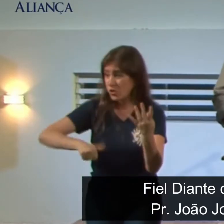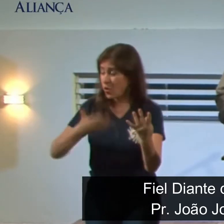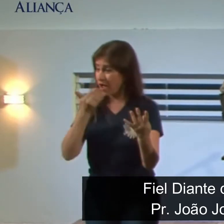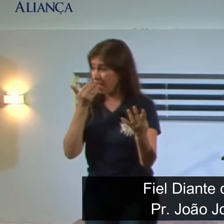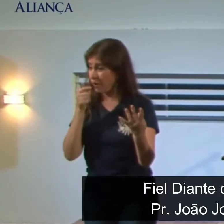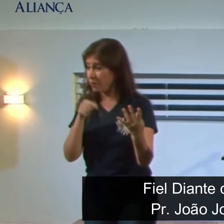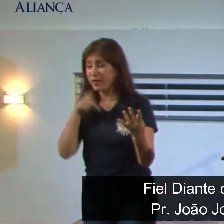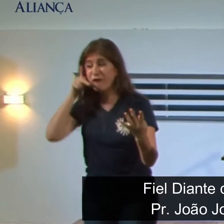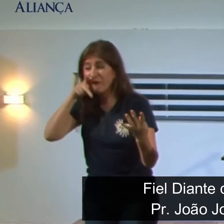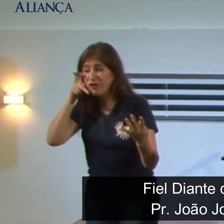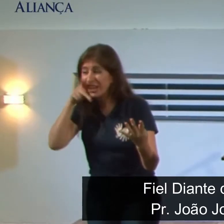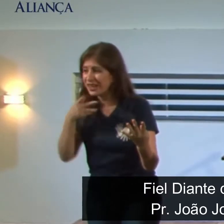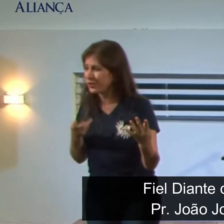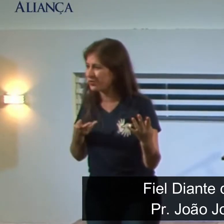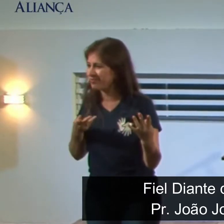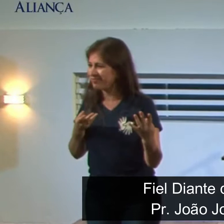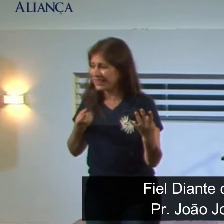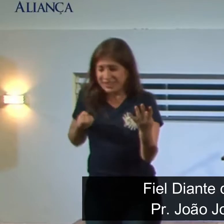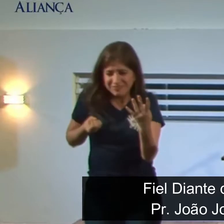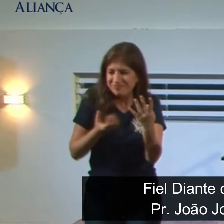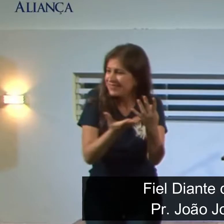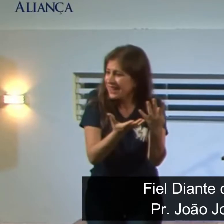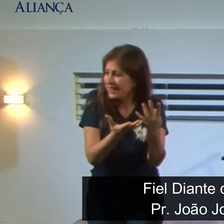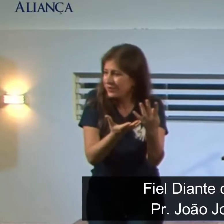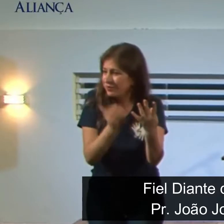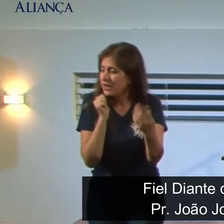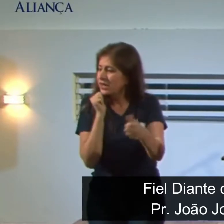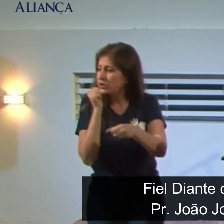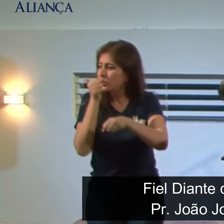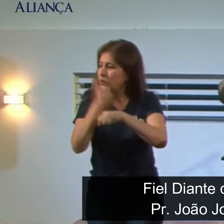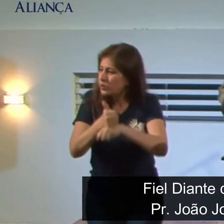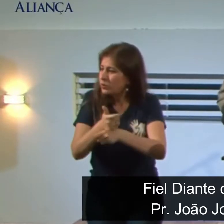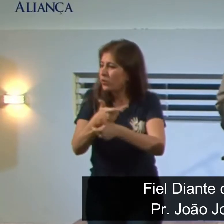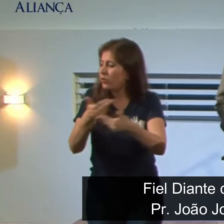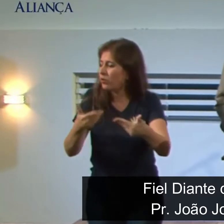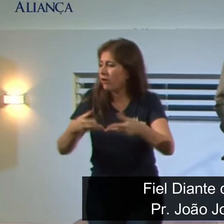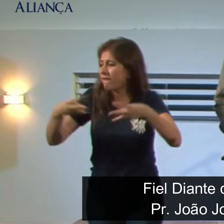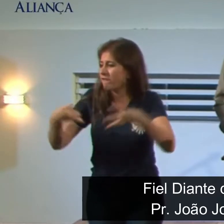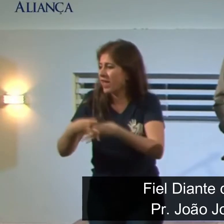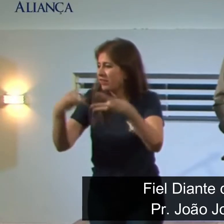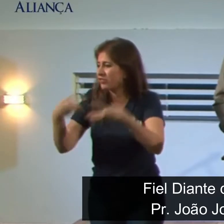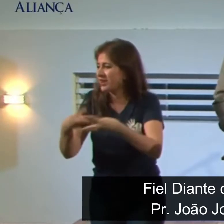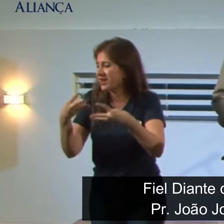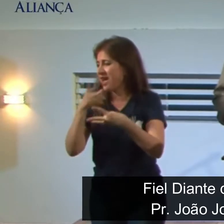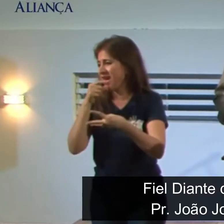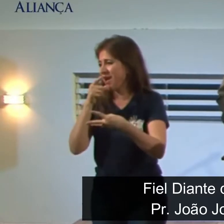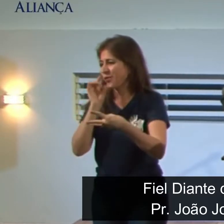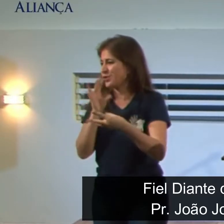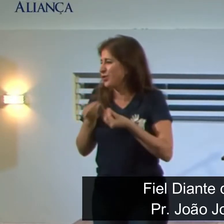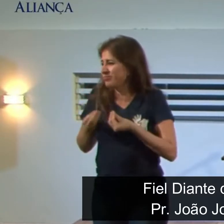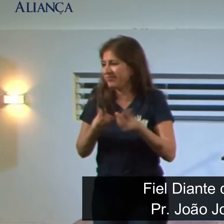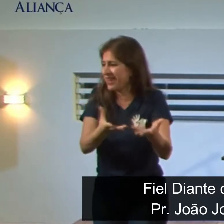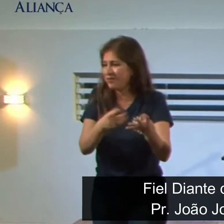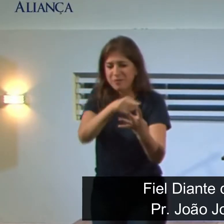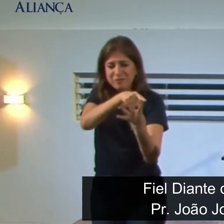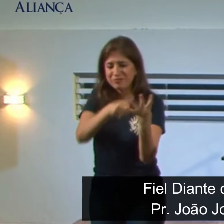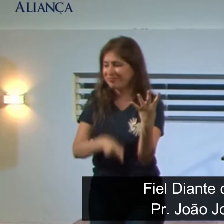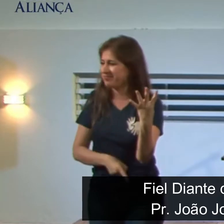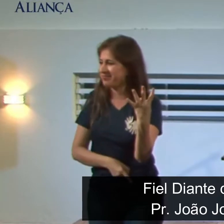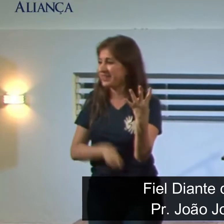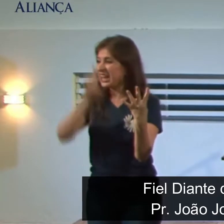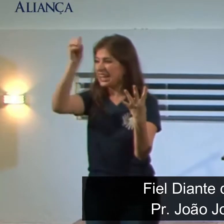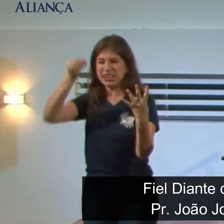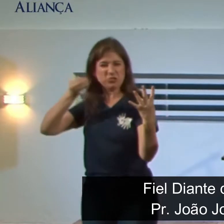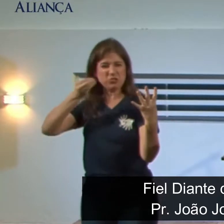e o vinho que haviam sido designados e em lugar disso lhe dava vegetais. A esses quatro jovens deu